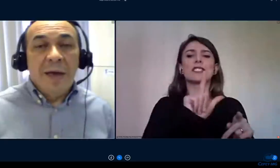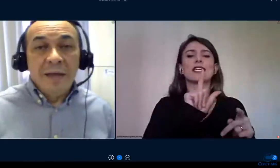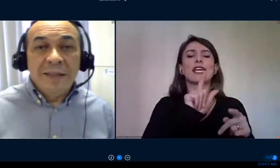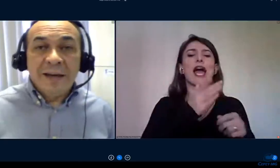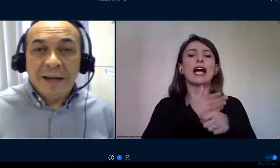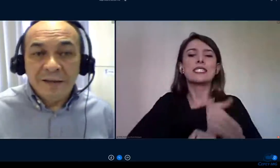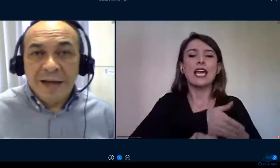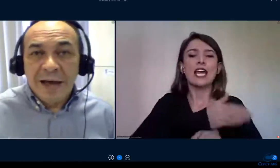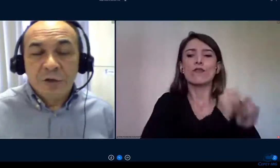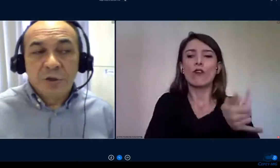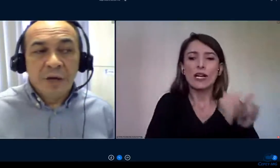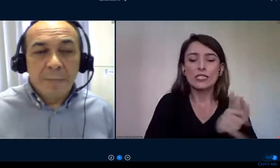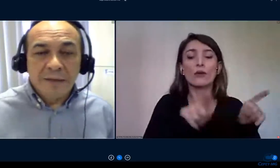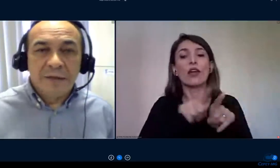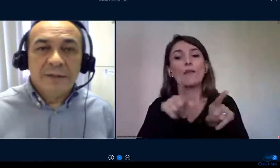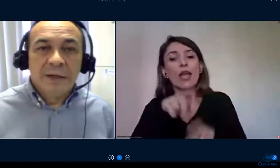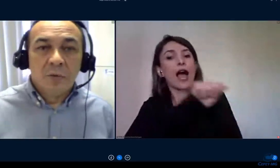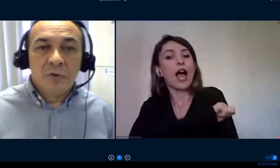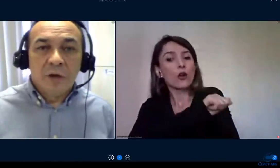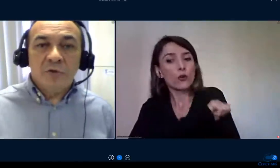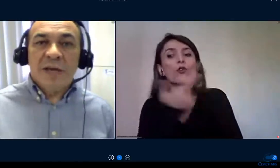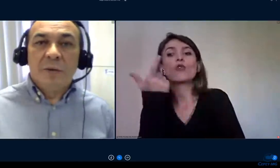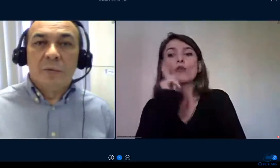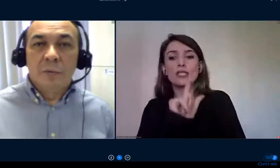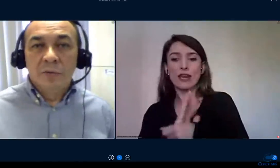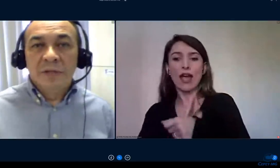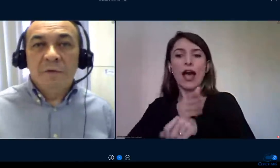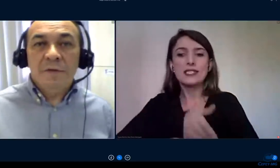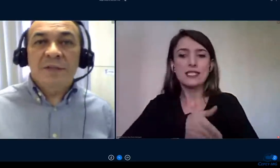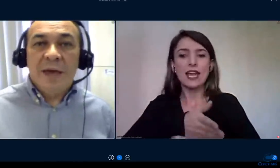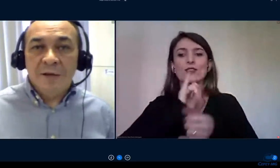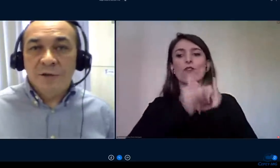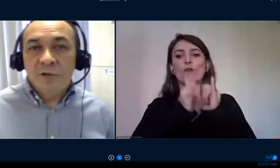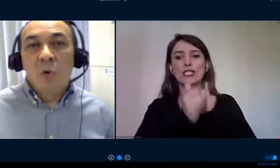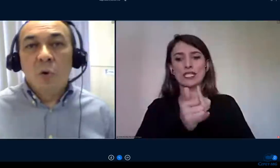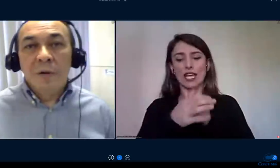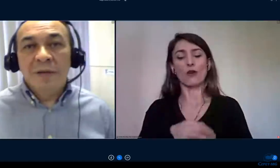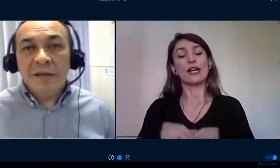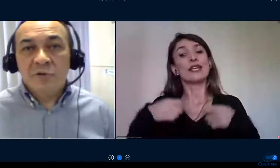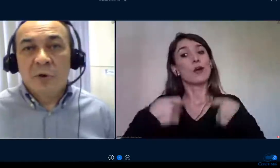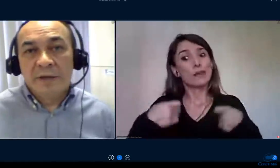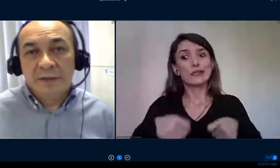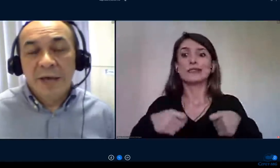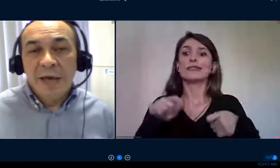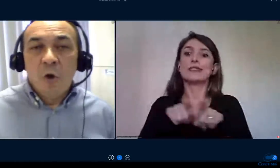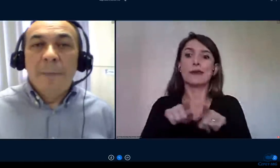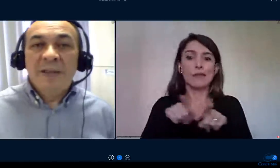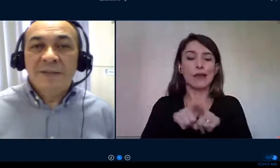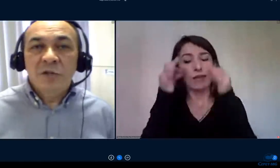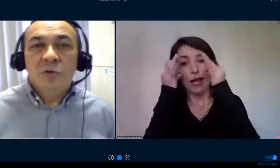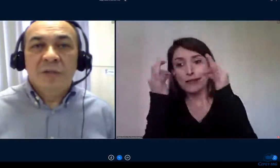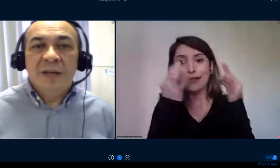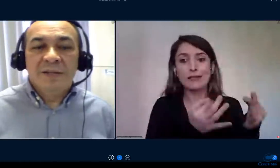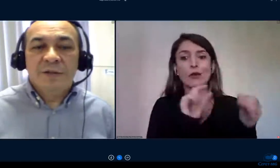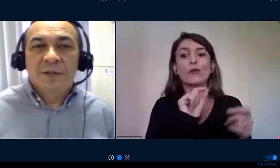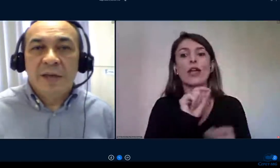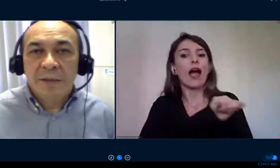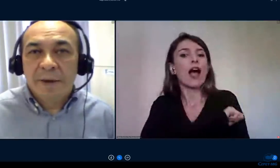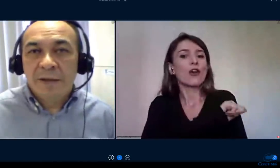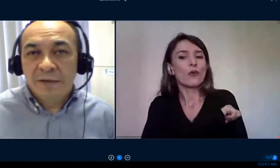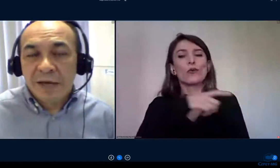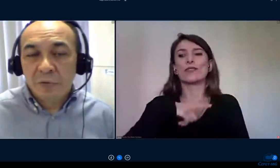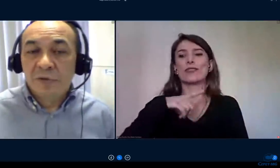integralidade. Eu chamo a atenção os nossos alunos deficientes ou com limitações. Eu preciso ter